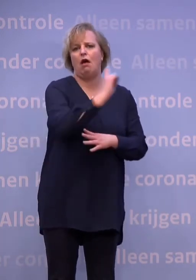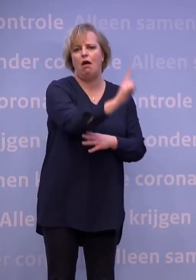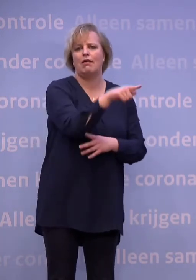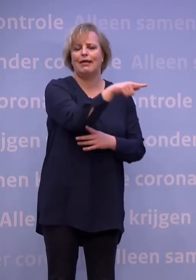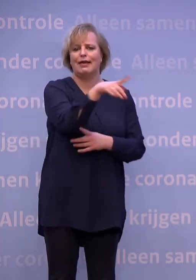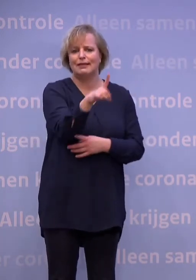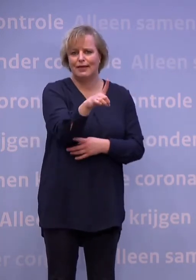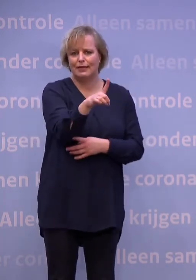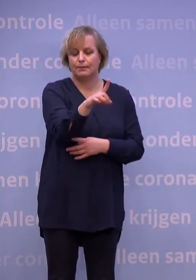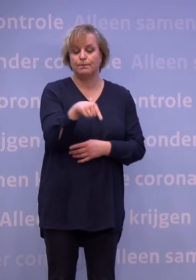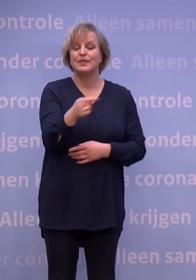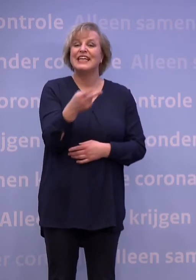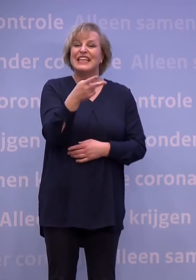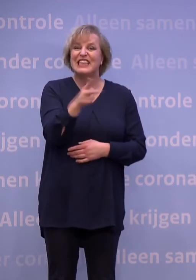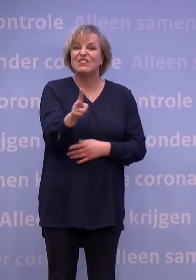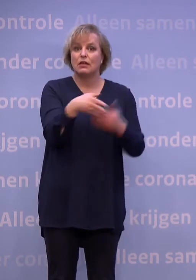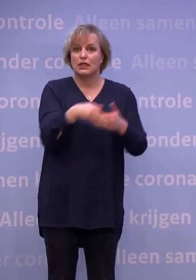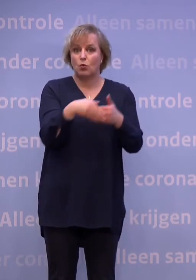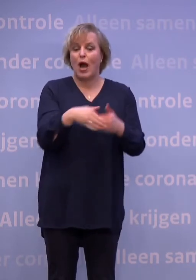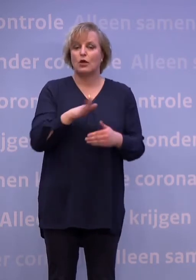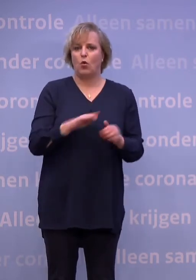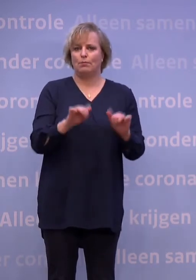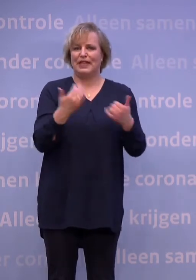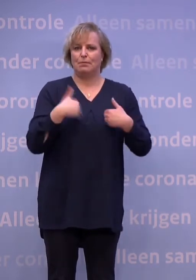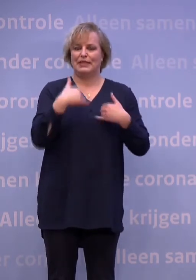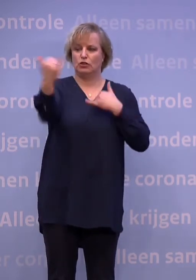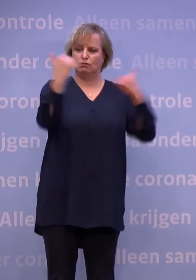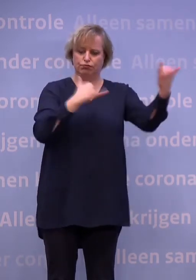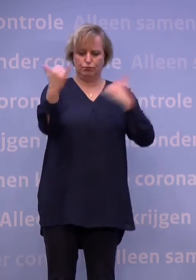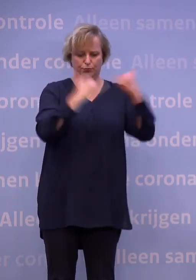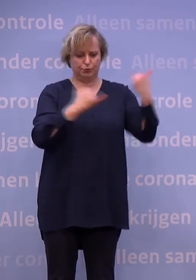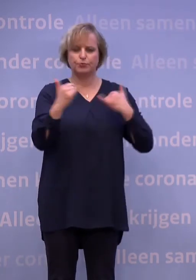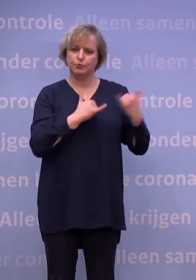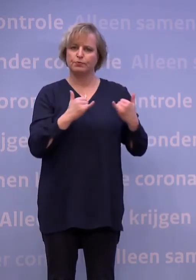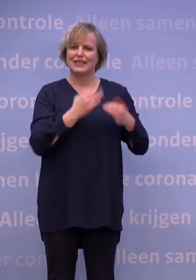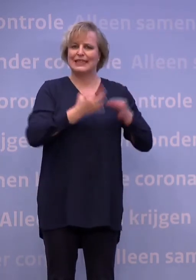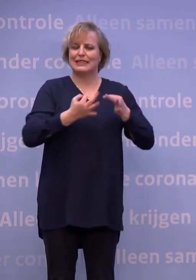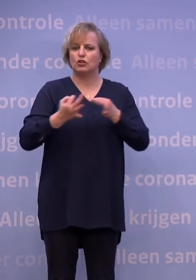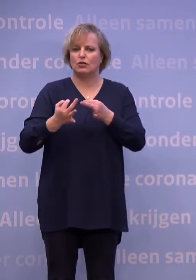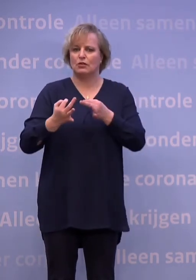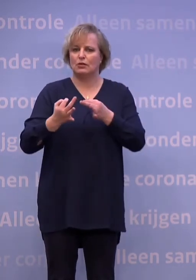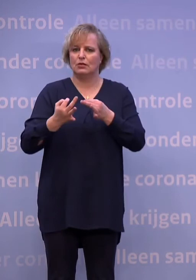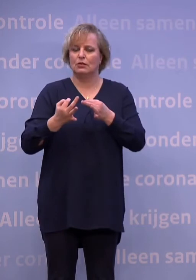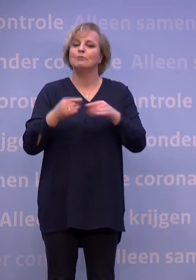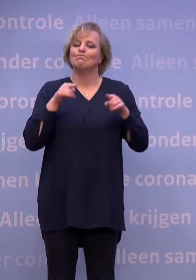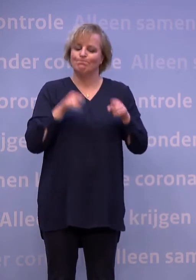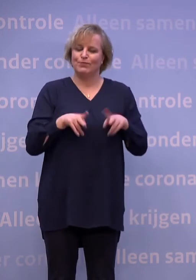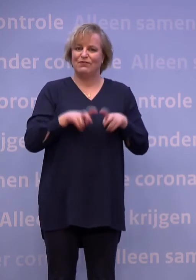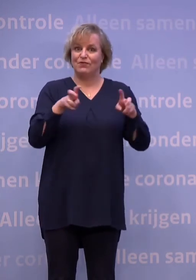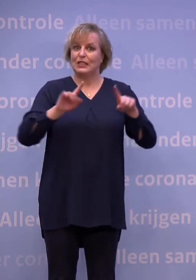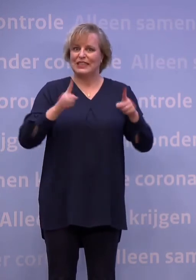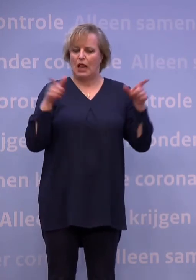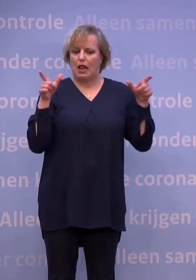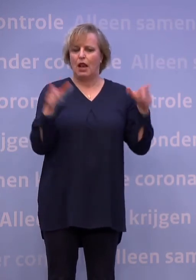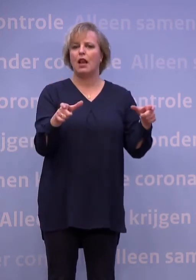komen er ook de mensen bij die ons land binnenreizen. En door al deze mensen al vroeg te testen, hebben we het virus eerder in zicht.